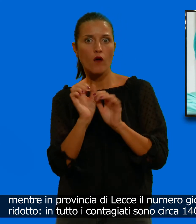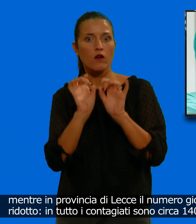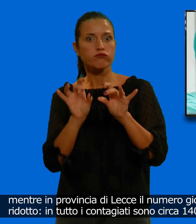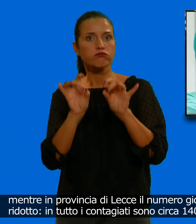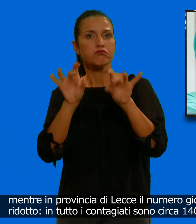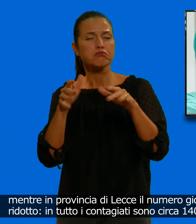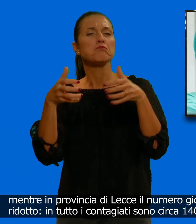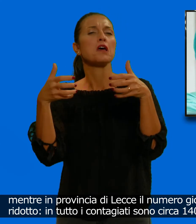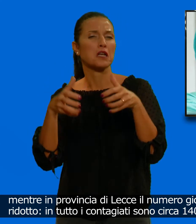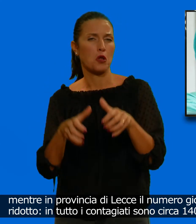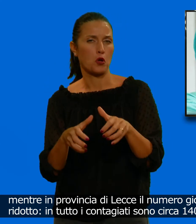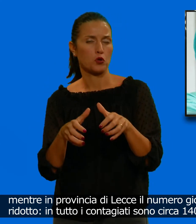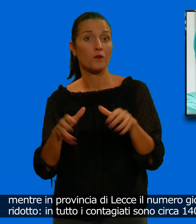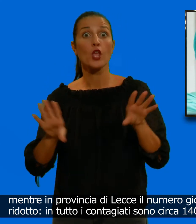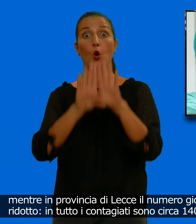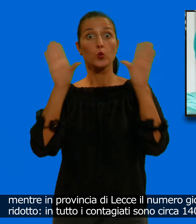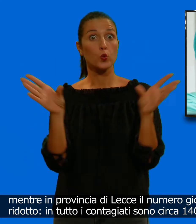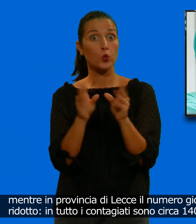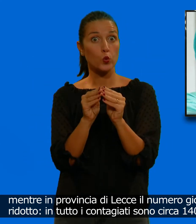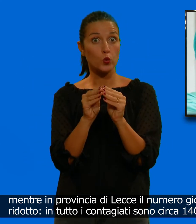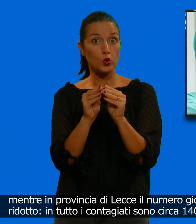In tutto i contagiati sono circa 140.